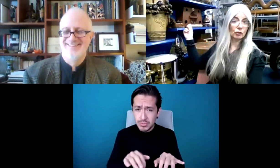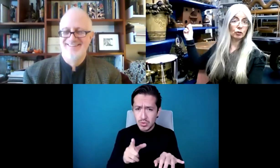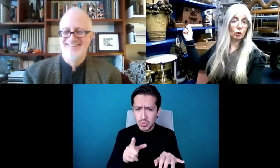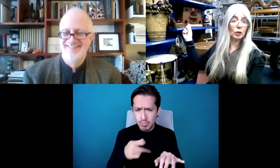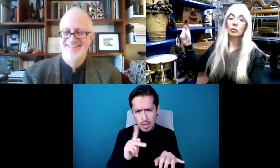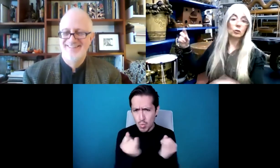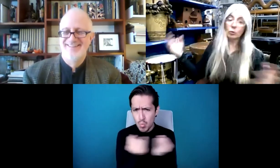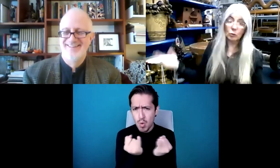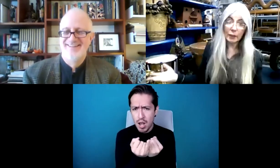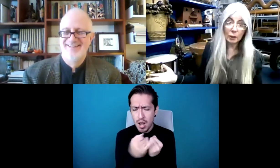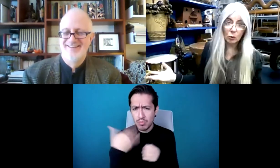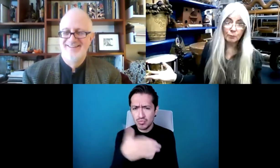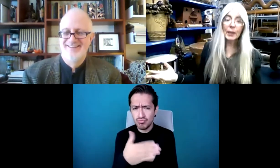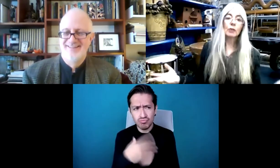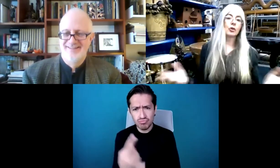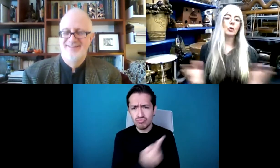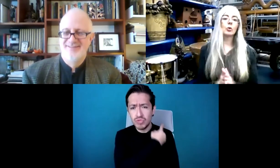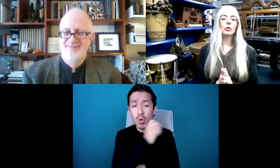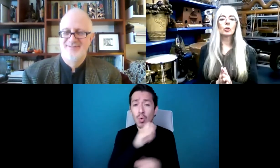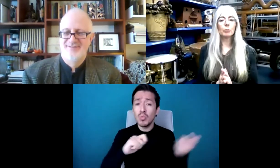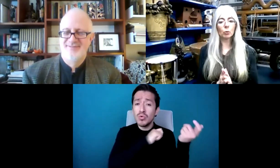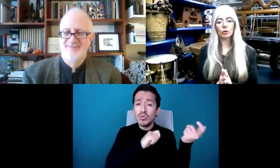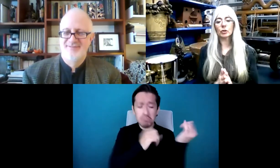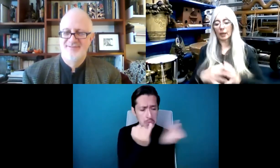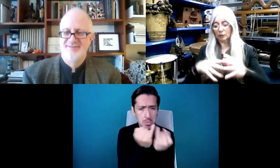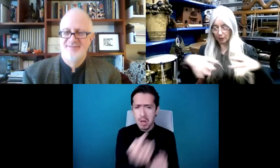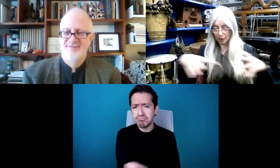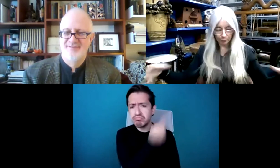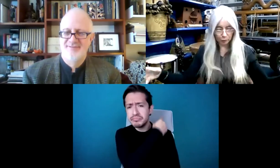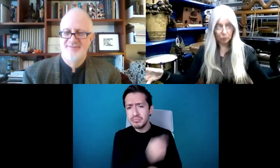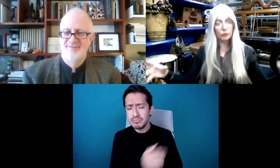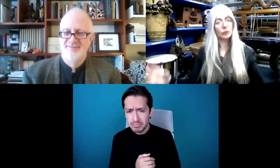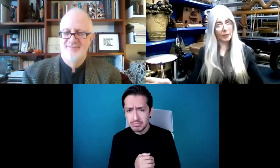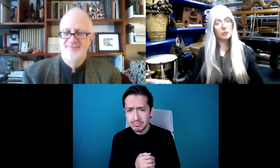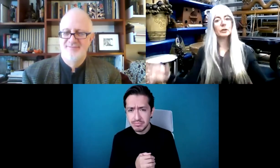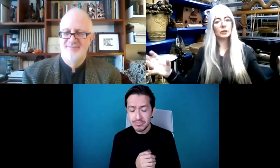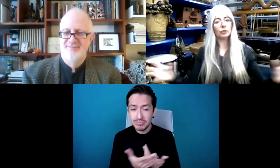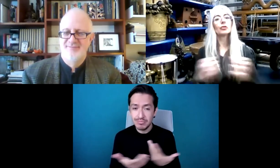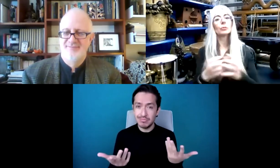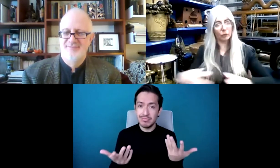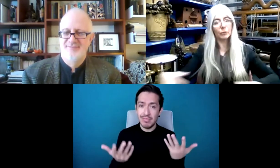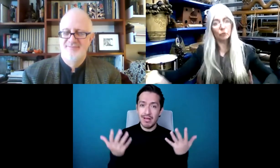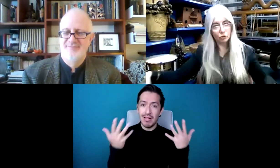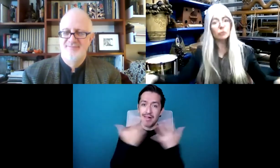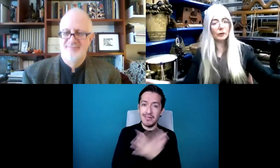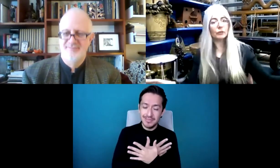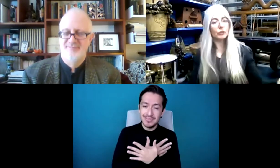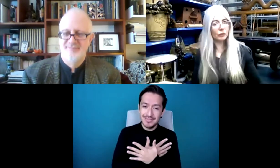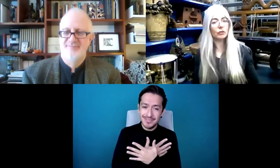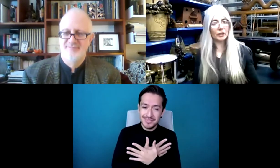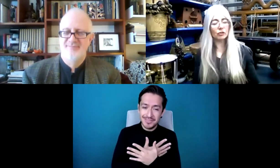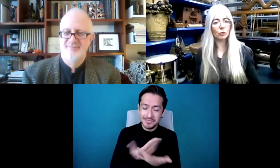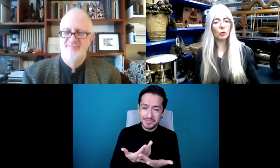atrás. O un concierto de violín, el violín se vaya atrás. Entonces el compositor había